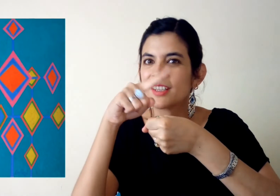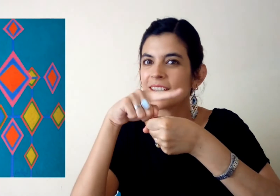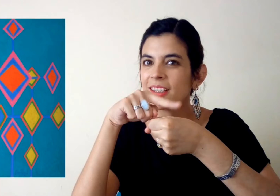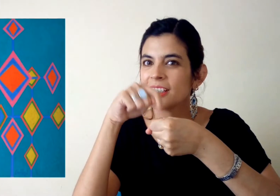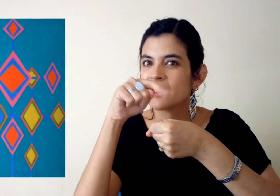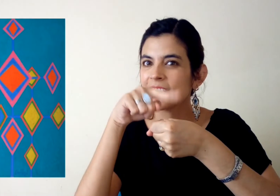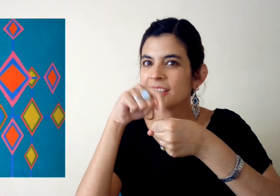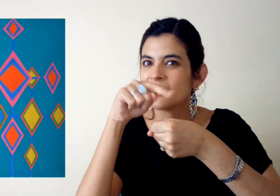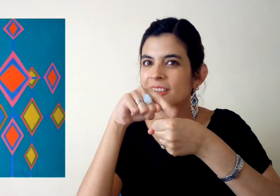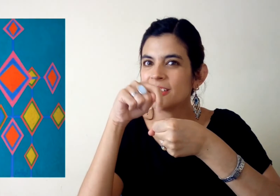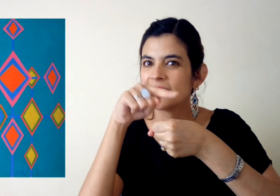Colores.